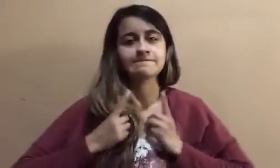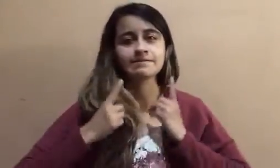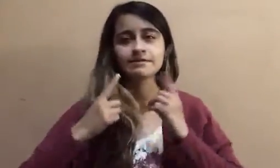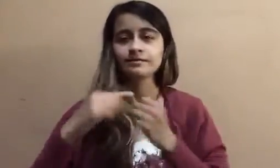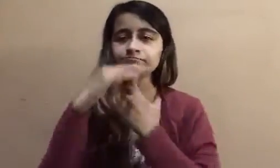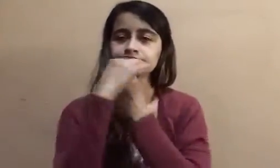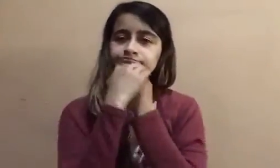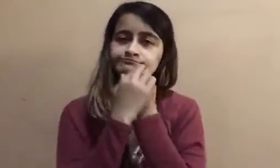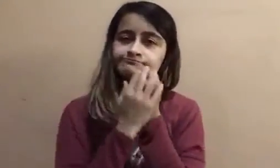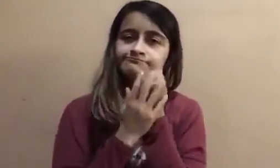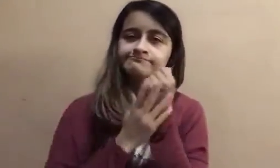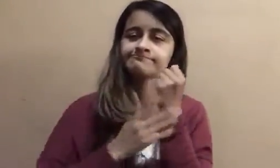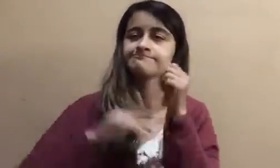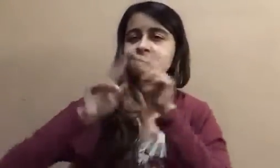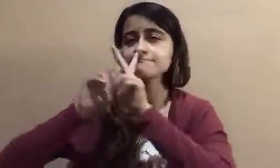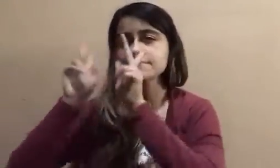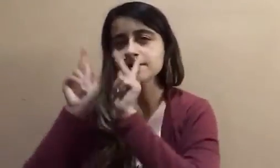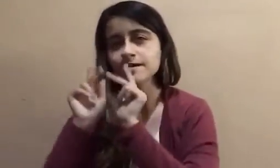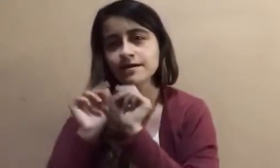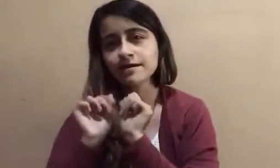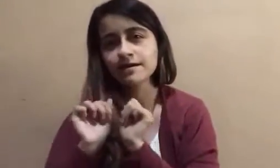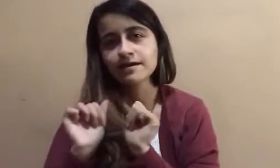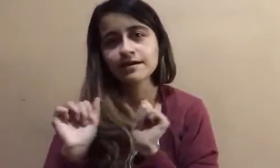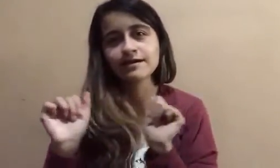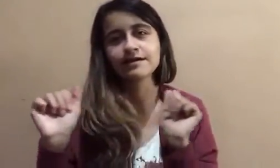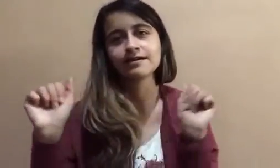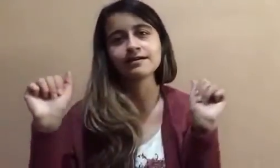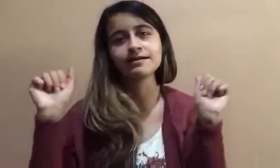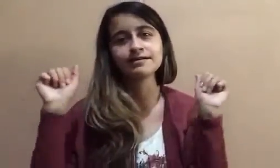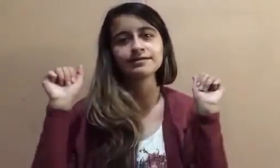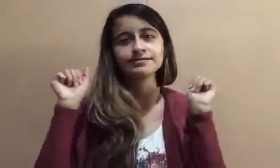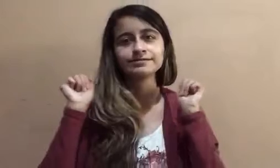consuelo y paz.